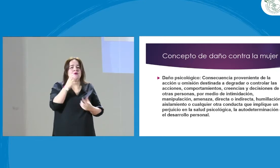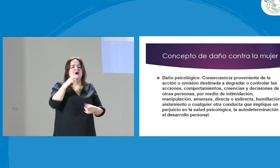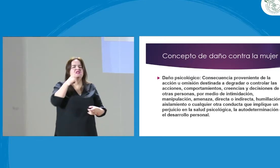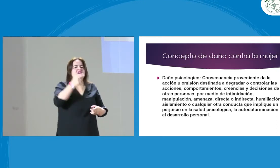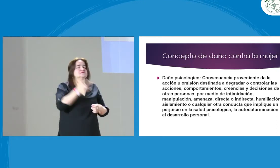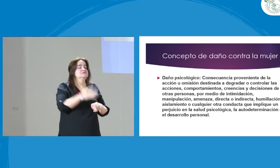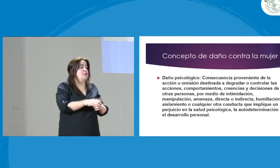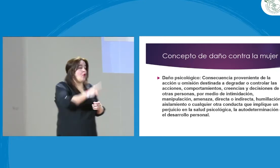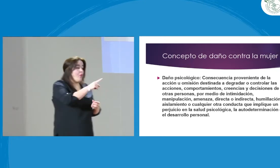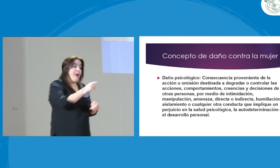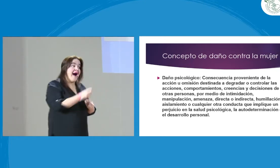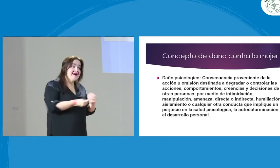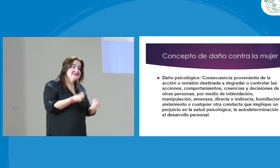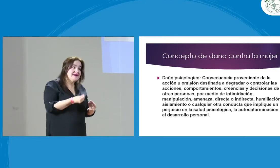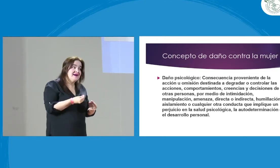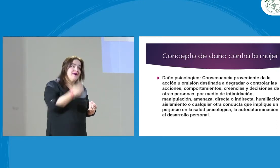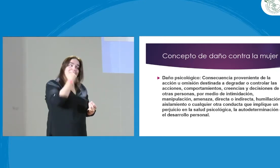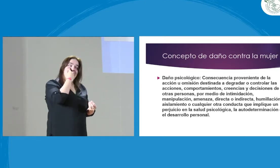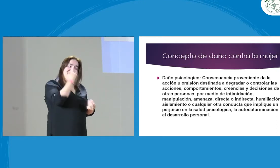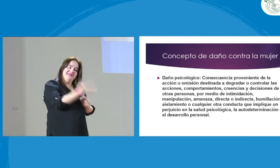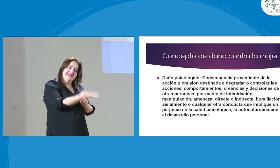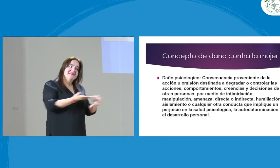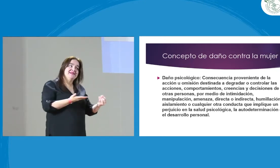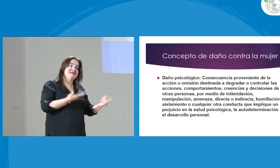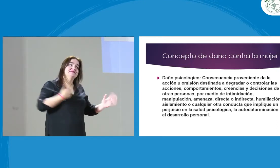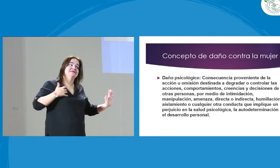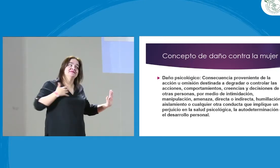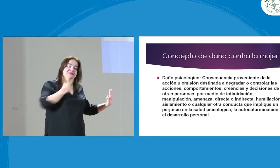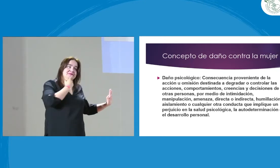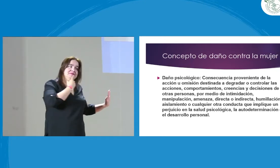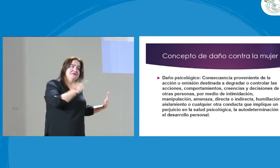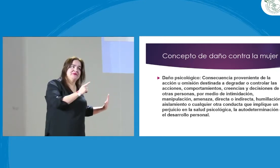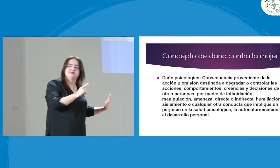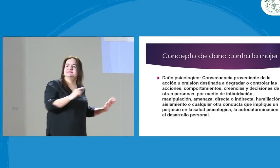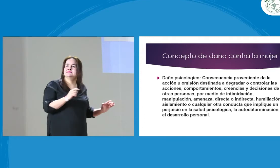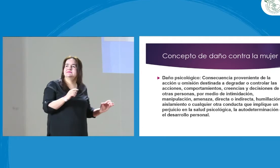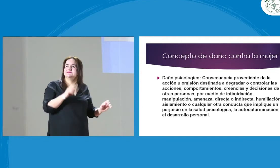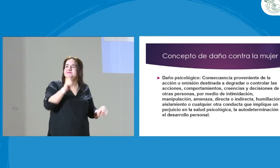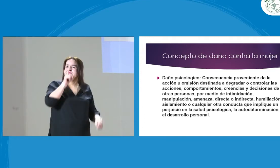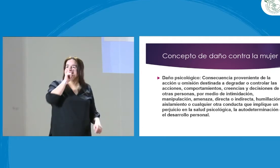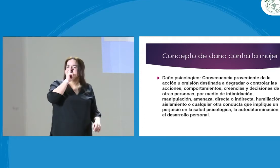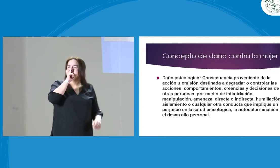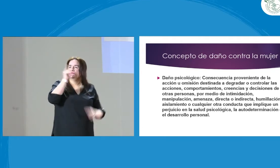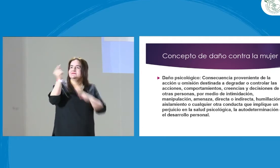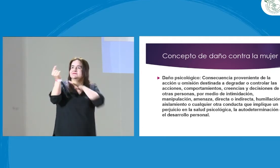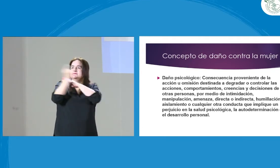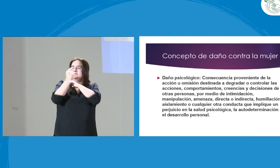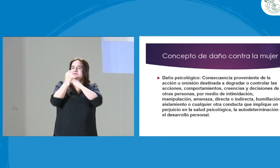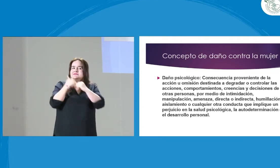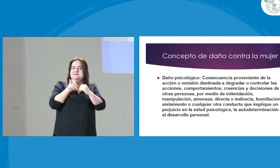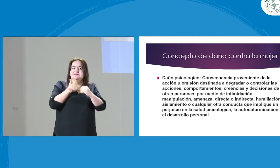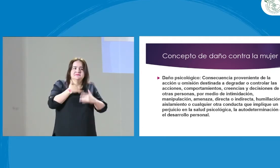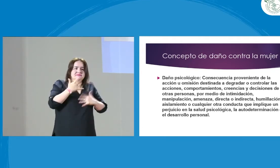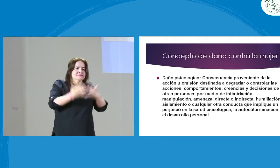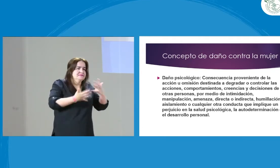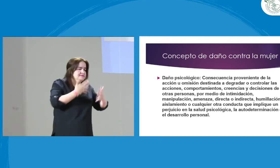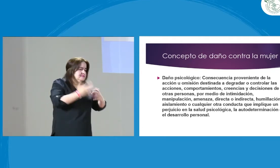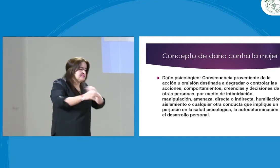Esto me lleva a una depresión. Por ejemplo, entonces, si usted no hace esto, entonces le va a pasar esto. Entonces, vamos a ser